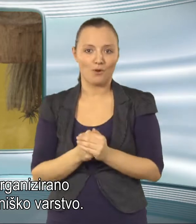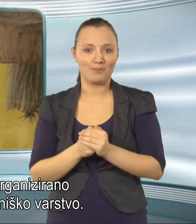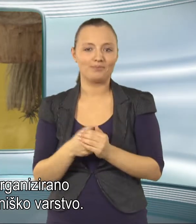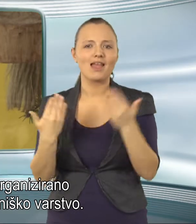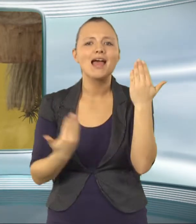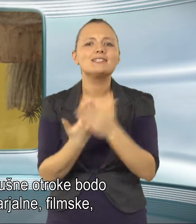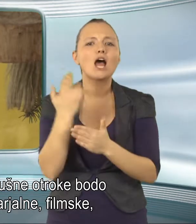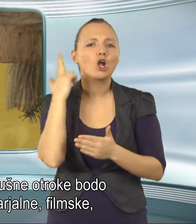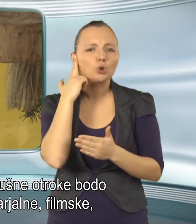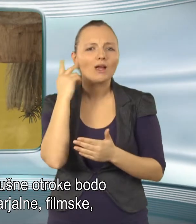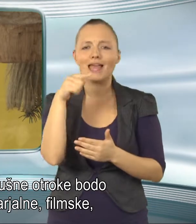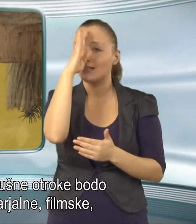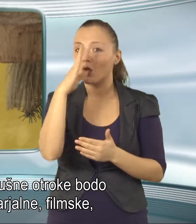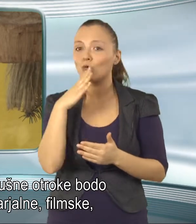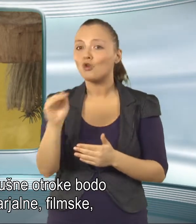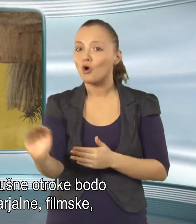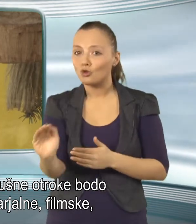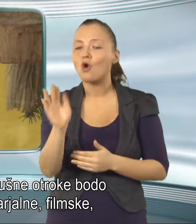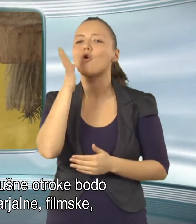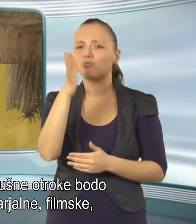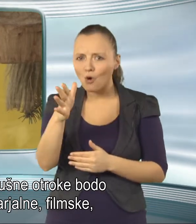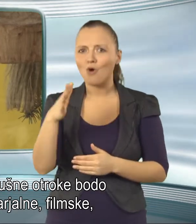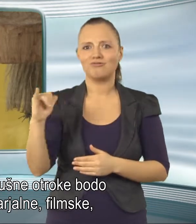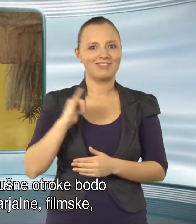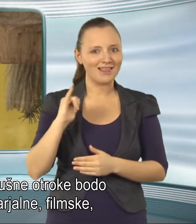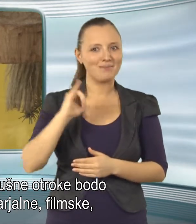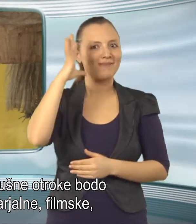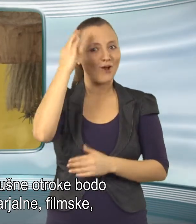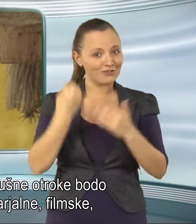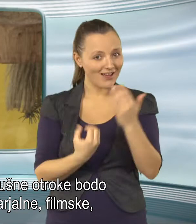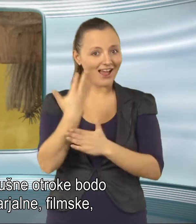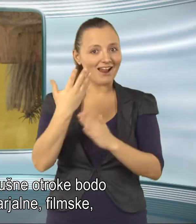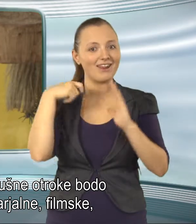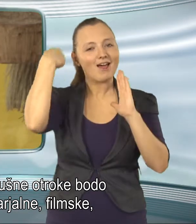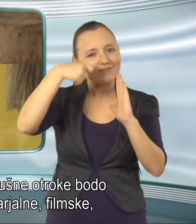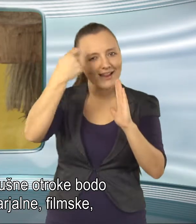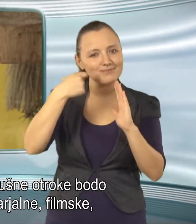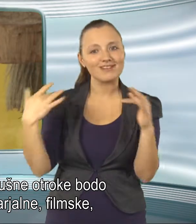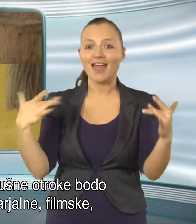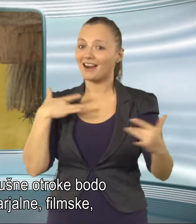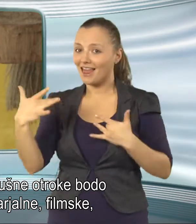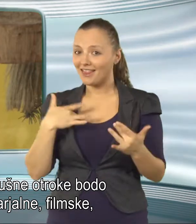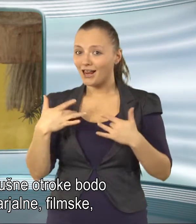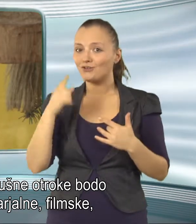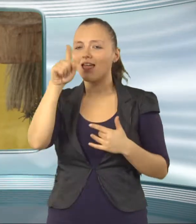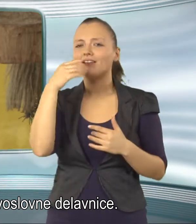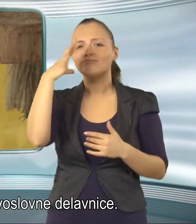Za gluhe in naglušne otroke bodo zanimive ustvarjalne, filmske, gledališke in narovoslovne delavnice.